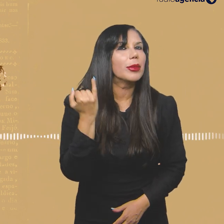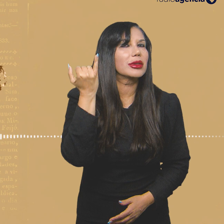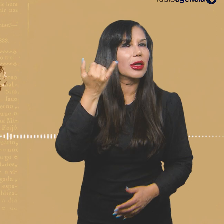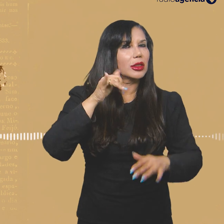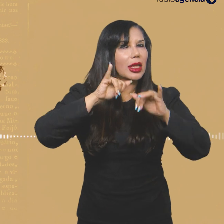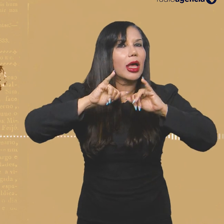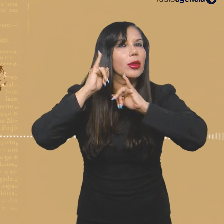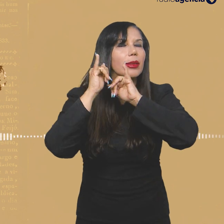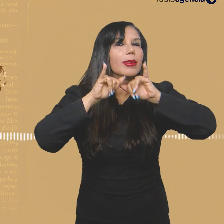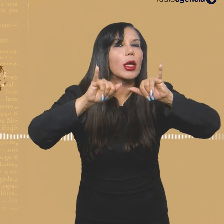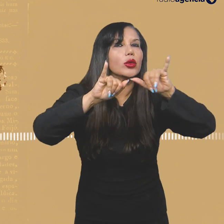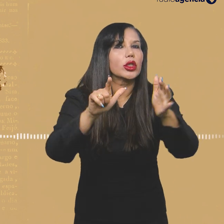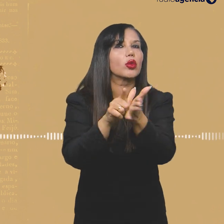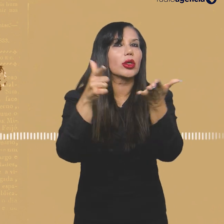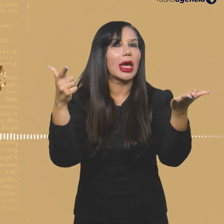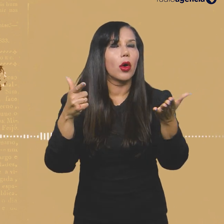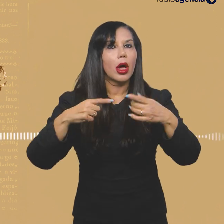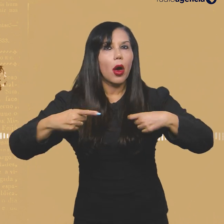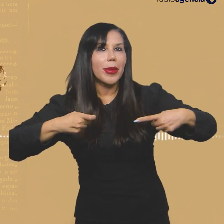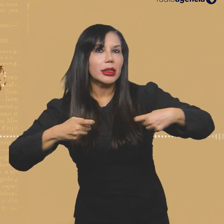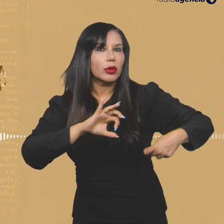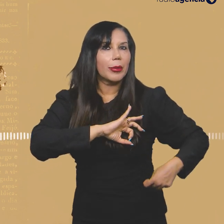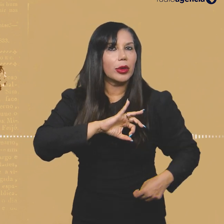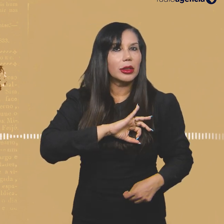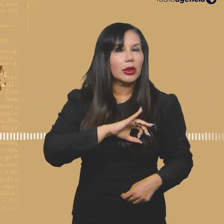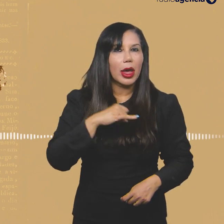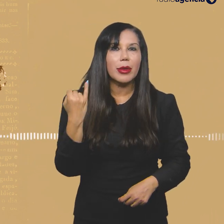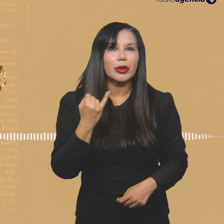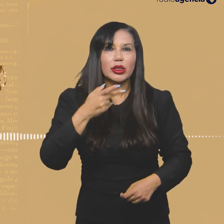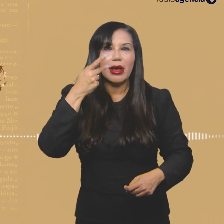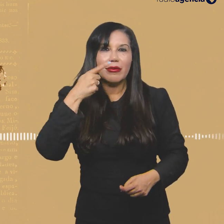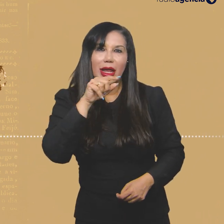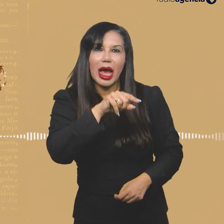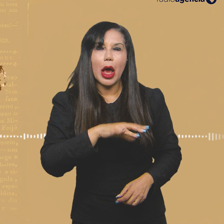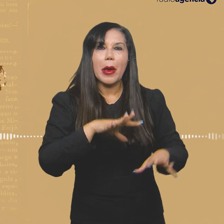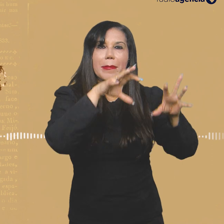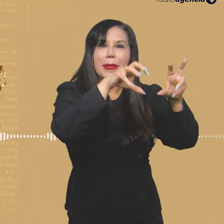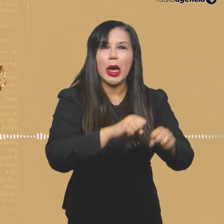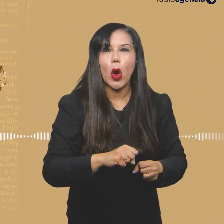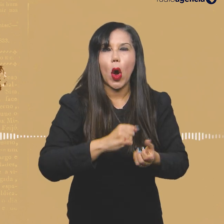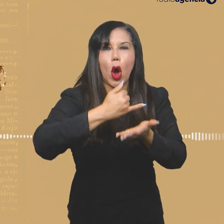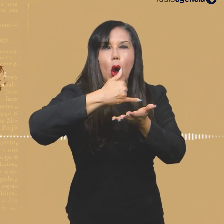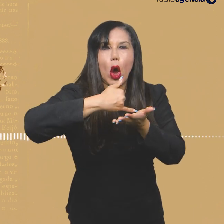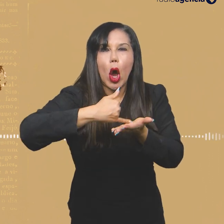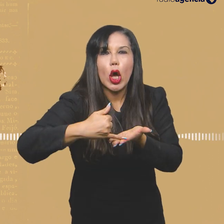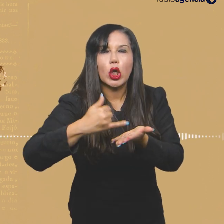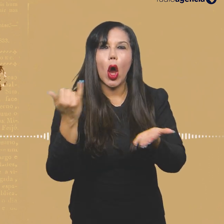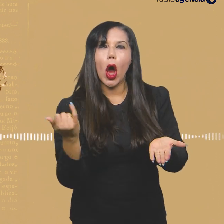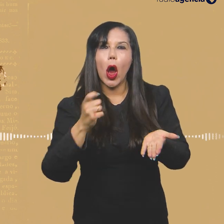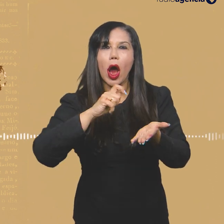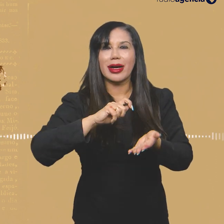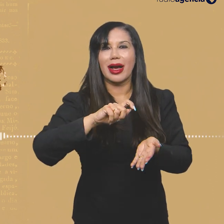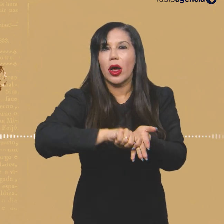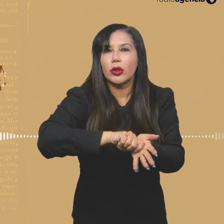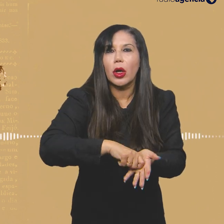realmente importa aqui? Será que, numa operação policial, o que importa é falar que eles queriam pegar toneladas